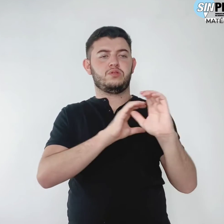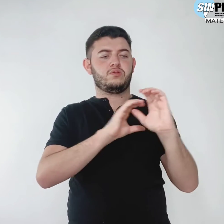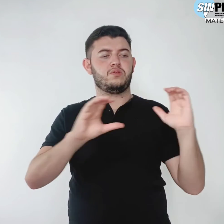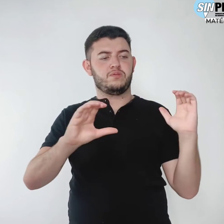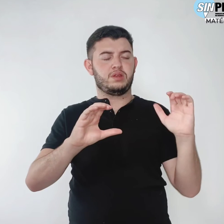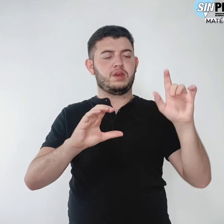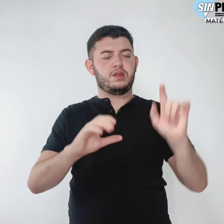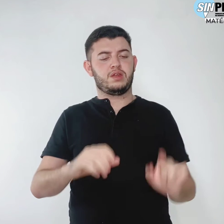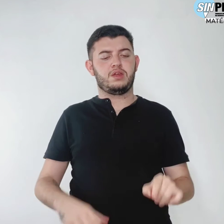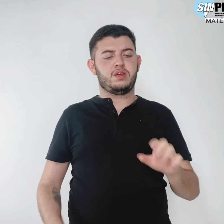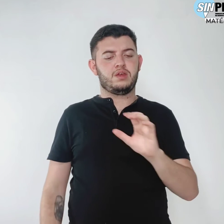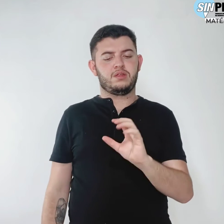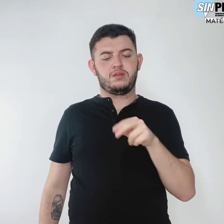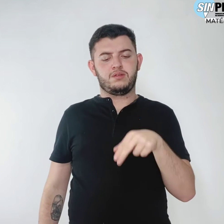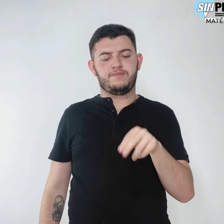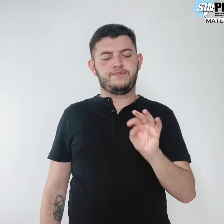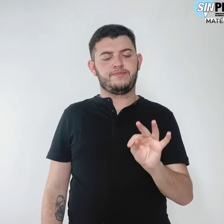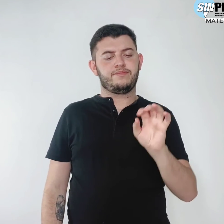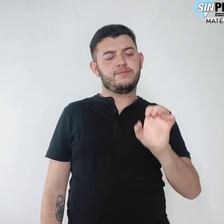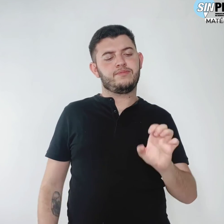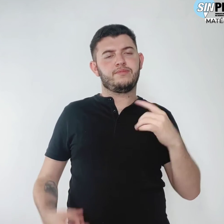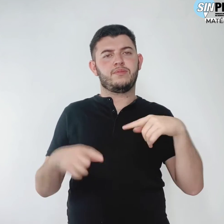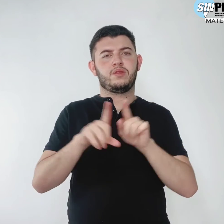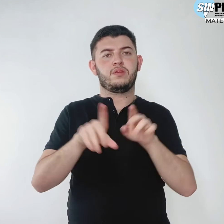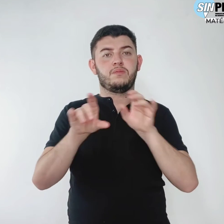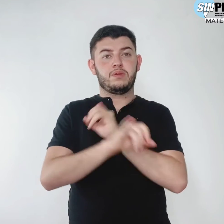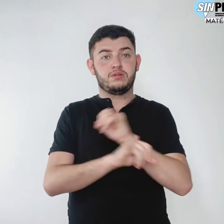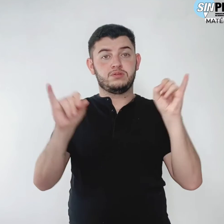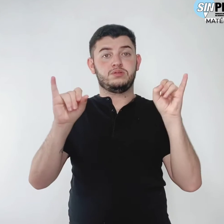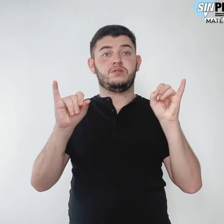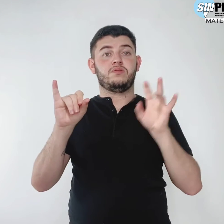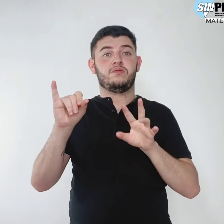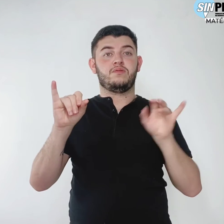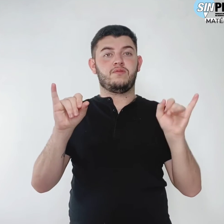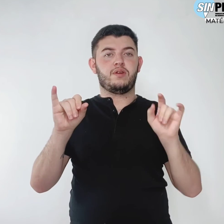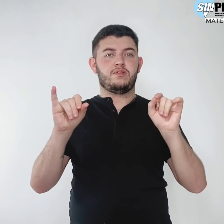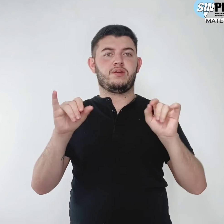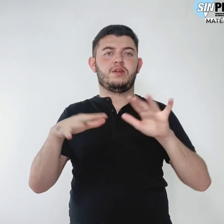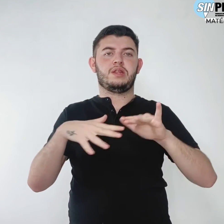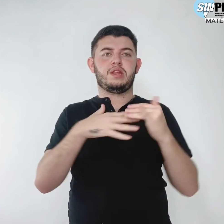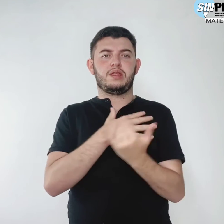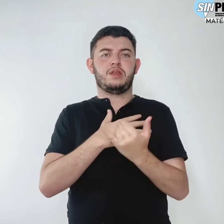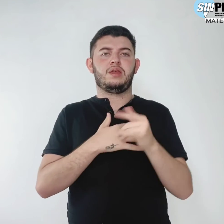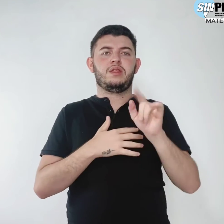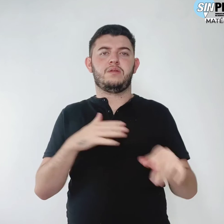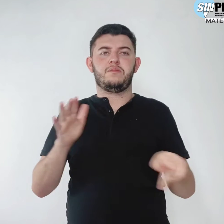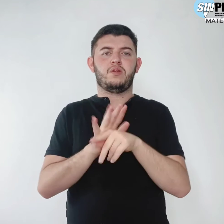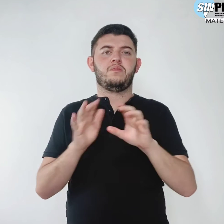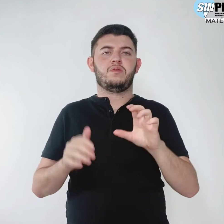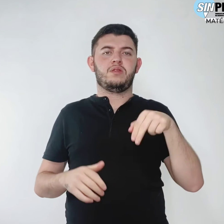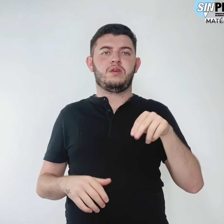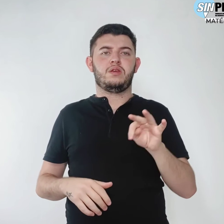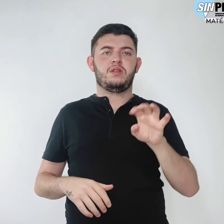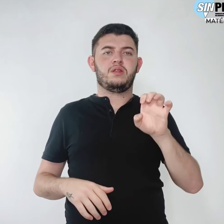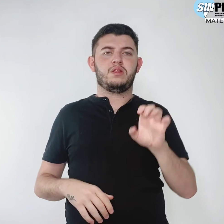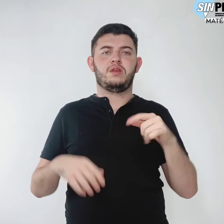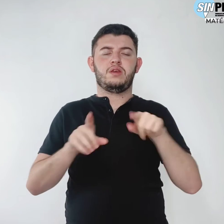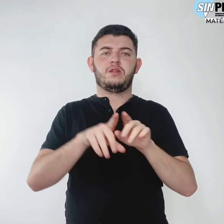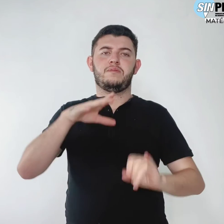comunicação da CNTE e divulgadas nas redes da CNTE e